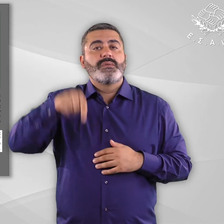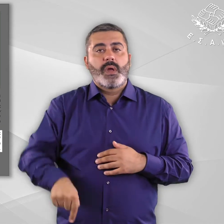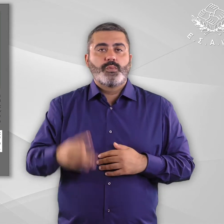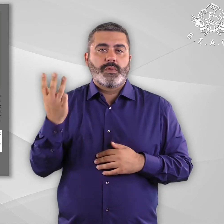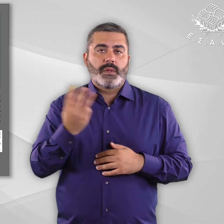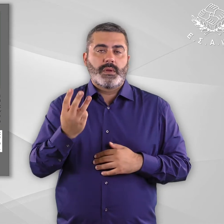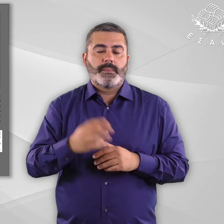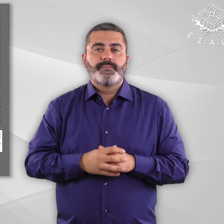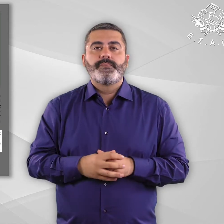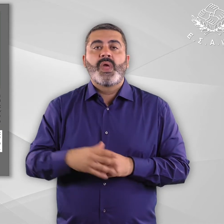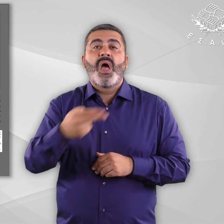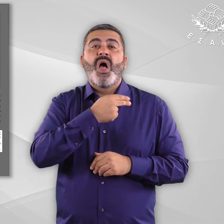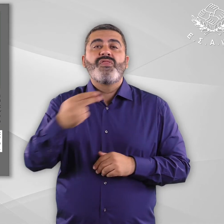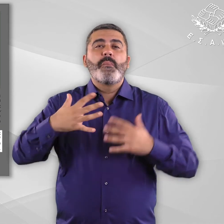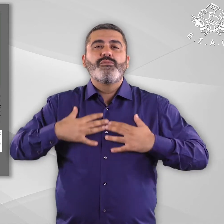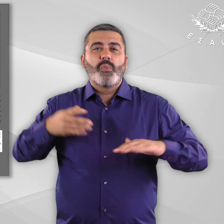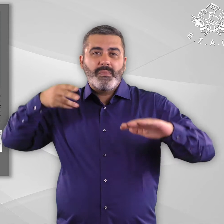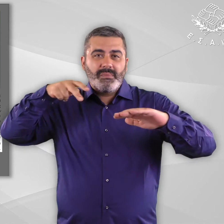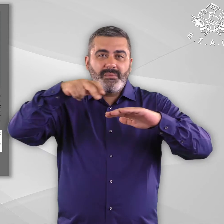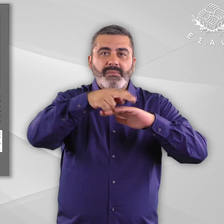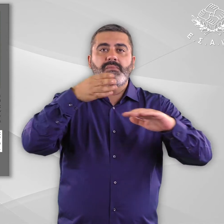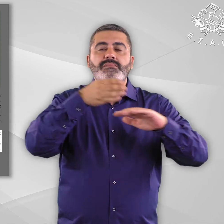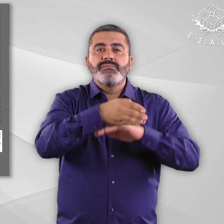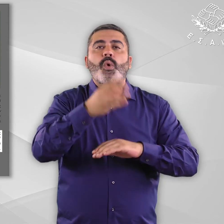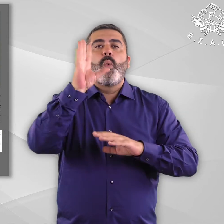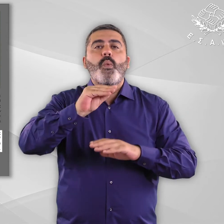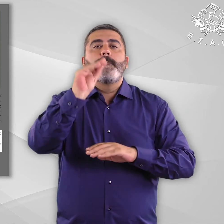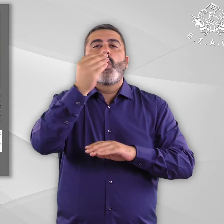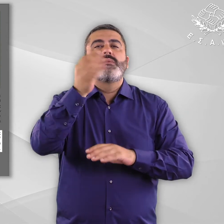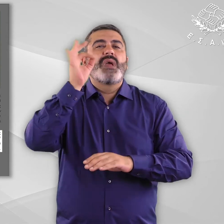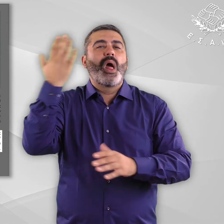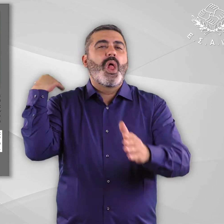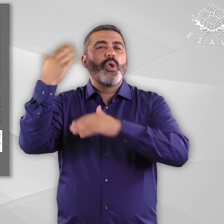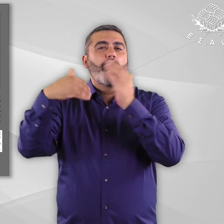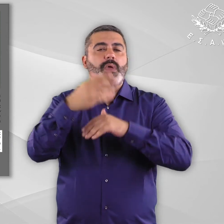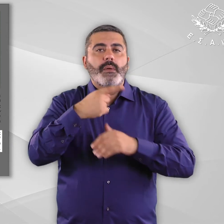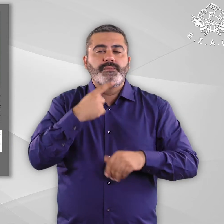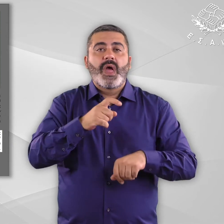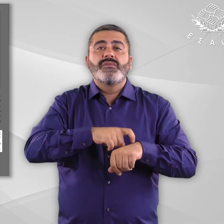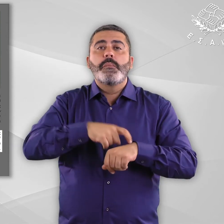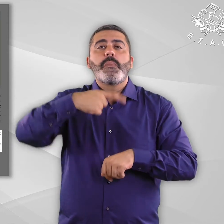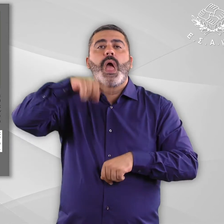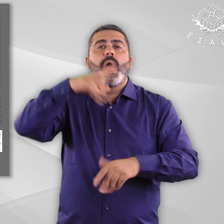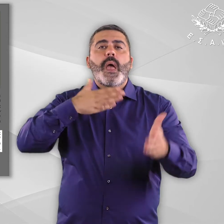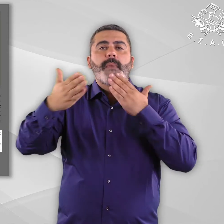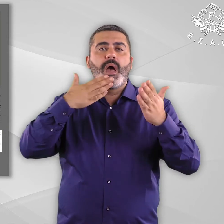προσβασιμότητα των χώρων της πολιτιστικής κληρονομιάς, σε ημερίδα που διενεργήθηκε το 2017 με θέμα την